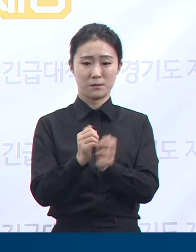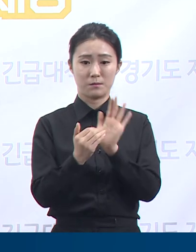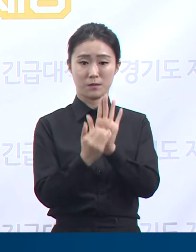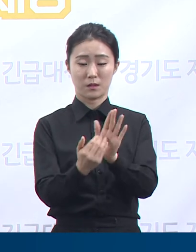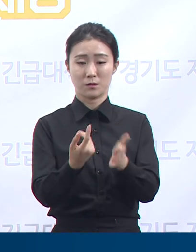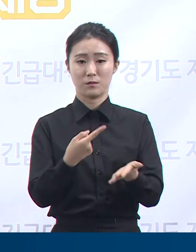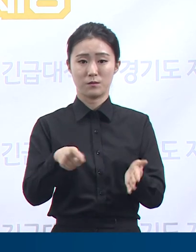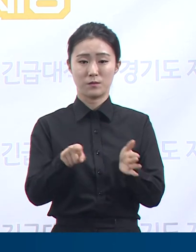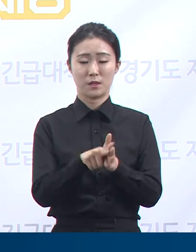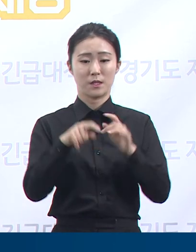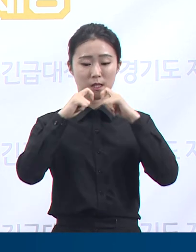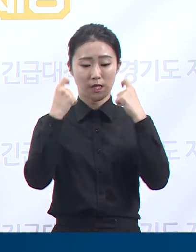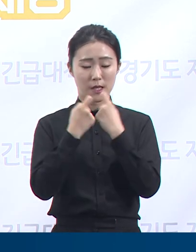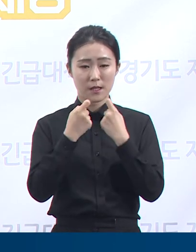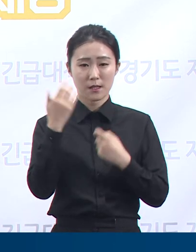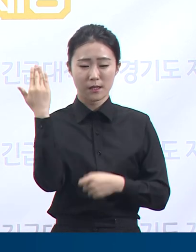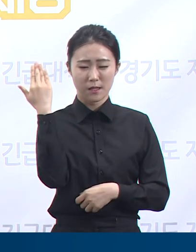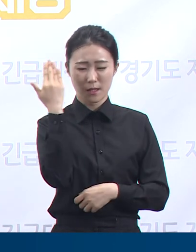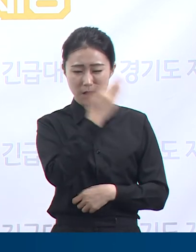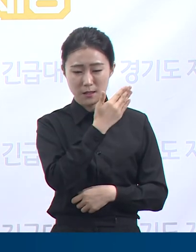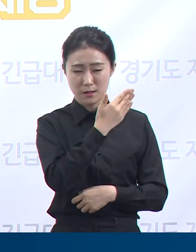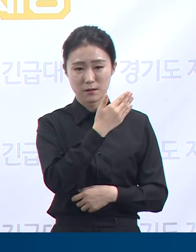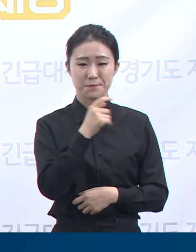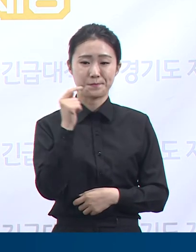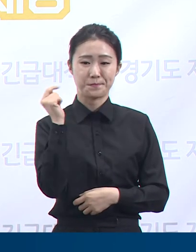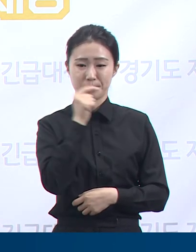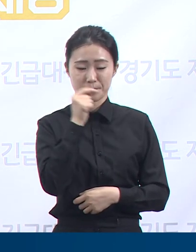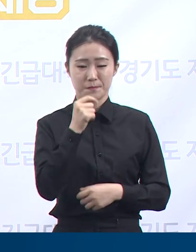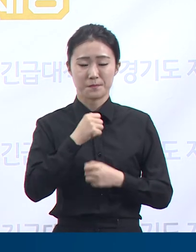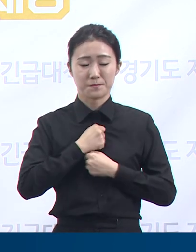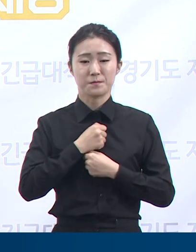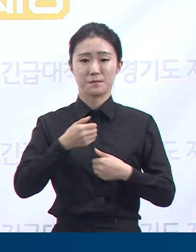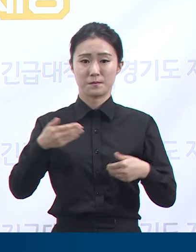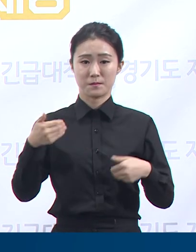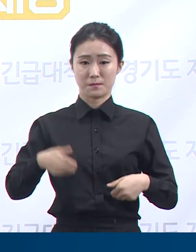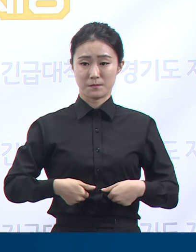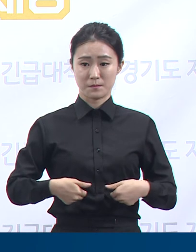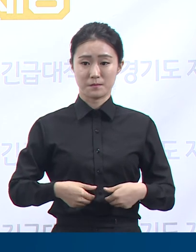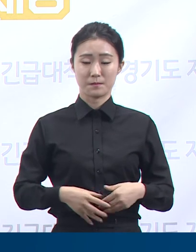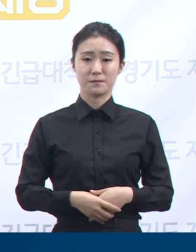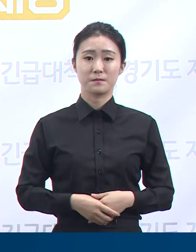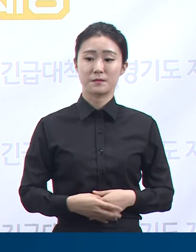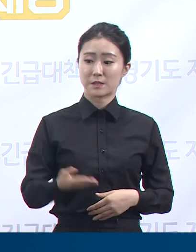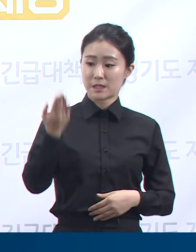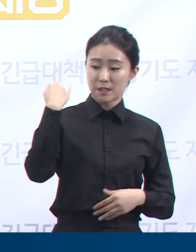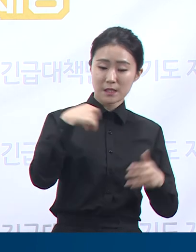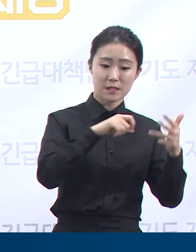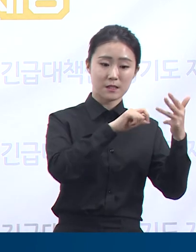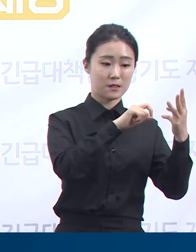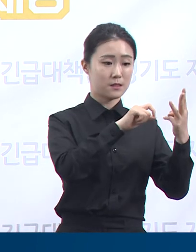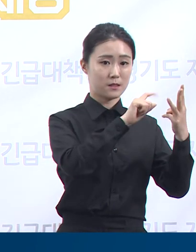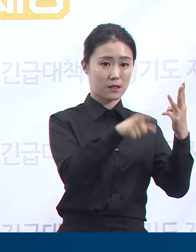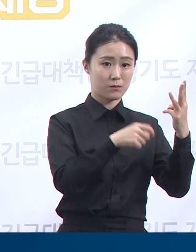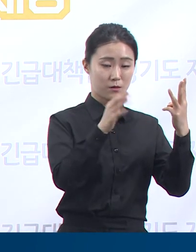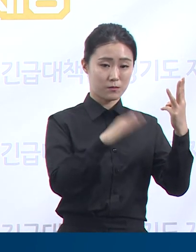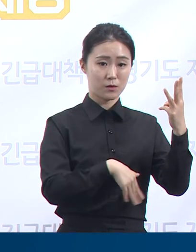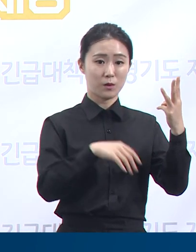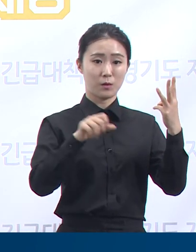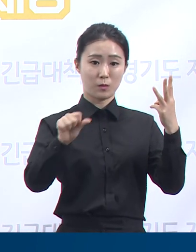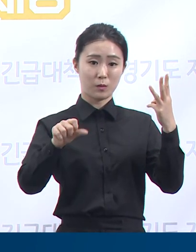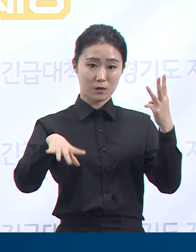개인별 위생을 철저히 지키는 것이 필요합니다. 지난 4월 말에서 5월 초 황금 연휴 기간